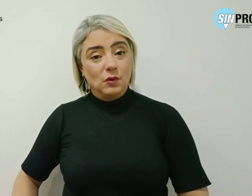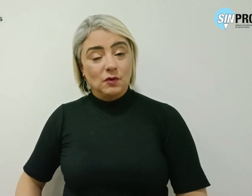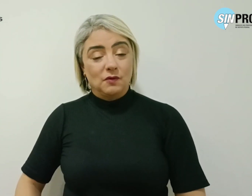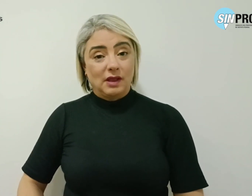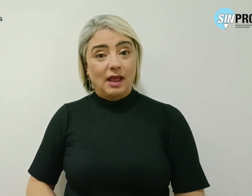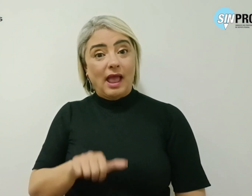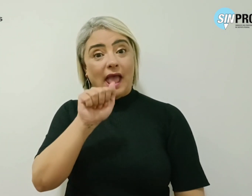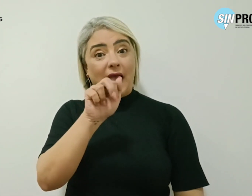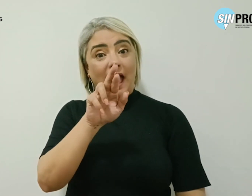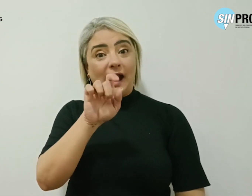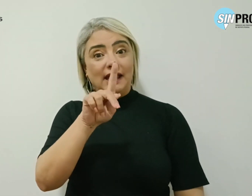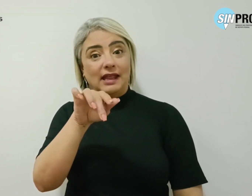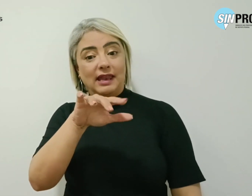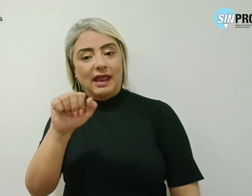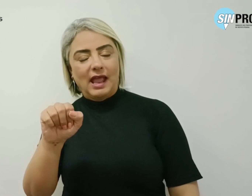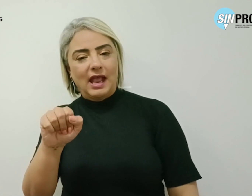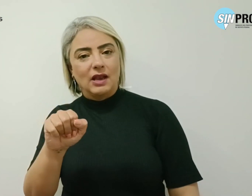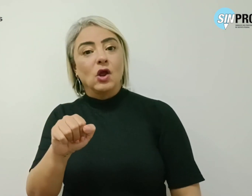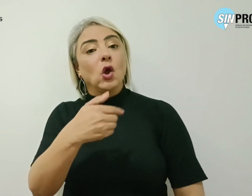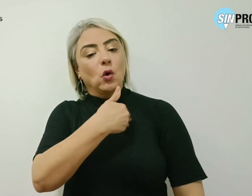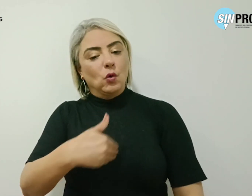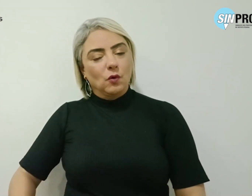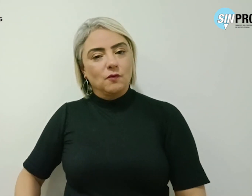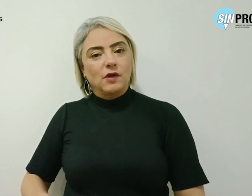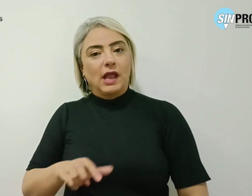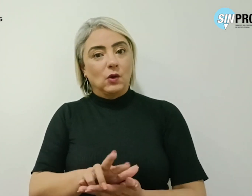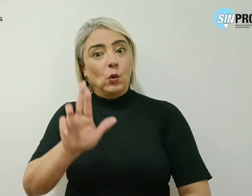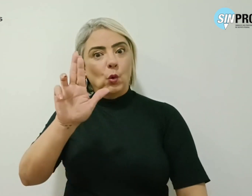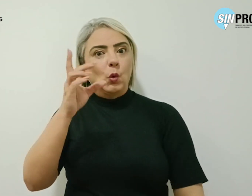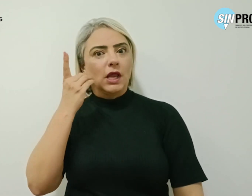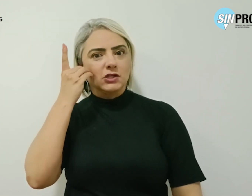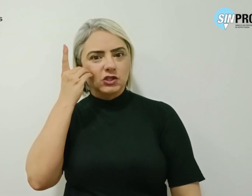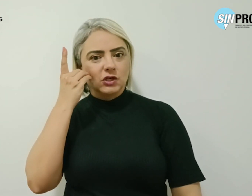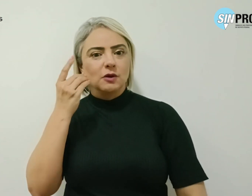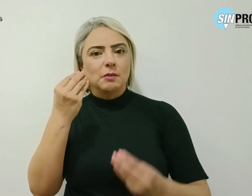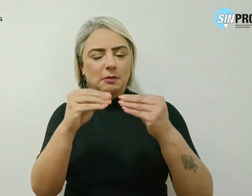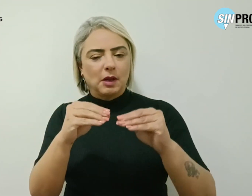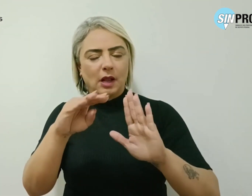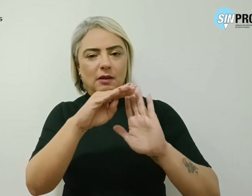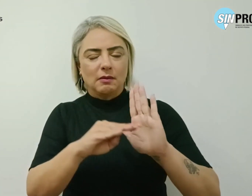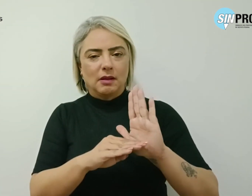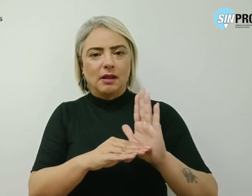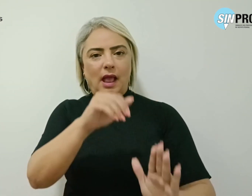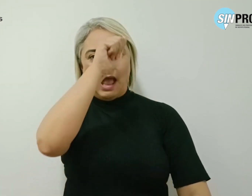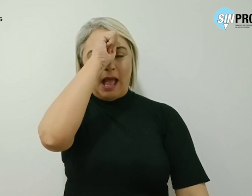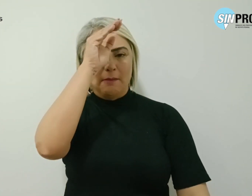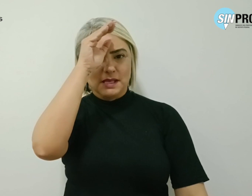Queiroz, quando os governos Lula e Dilma implantaram o programa Brasil Alfabetizado, o